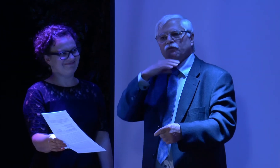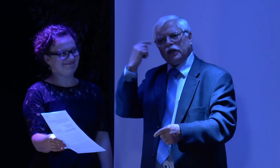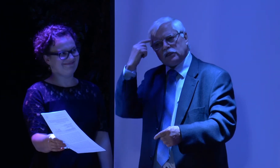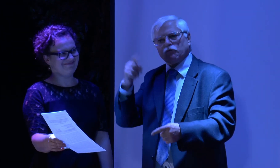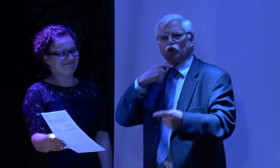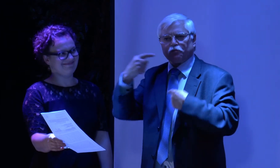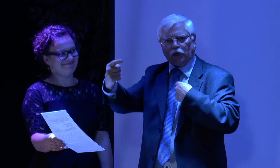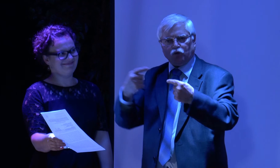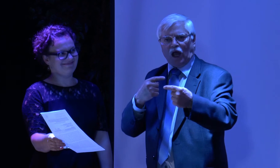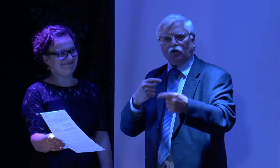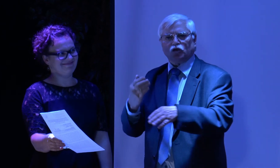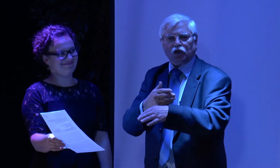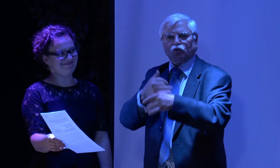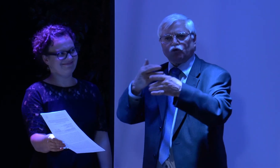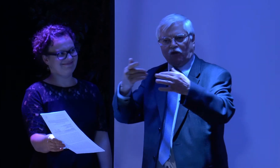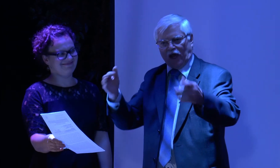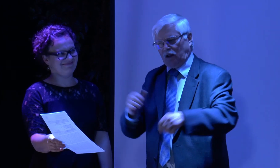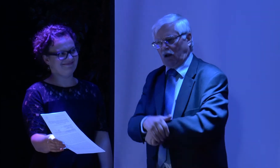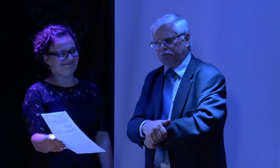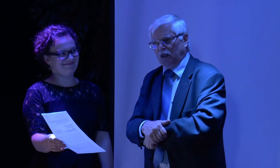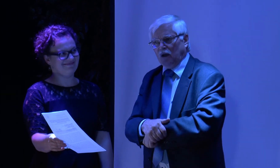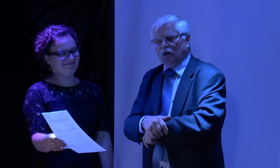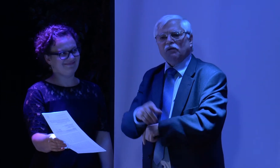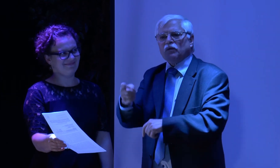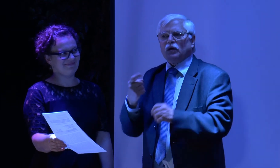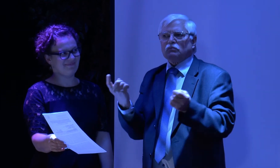Und wir möchten, dass Sie bitten, wir uns auch nicht verloren gehen. Wir machen uns alle viel Gedanken.